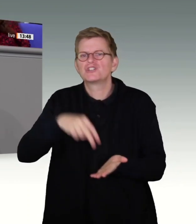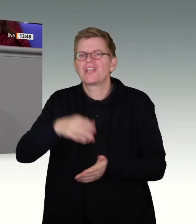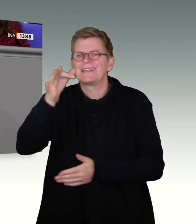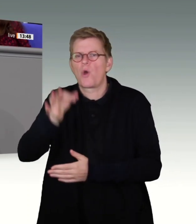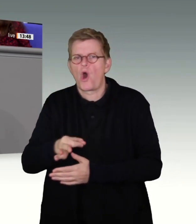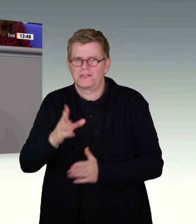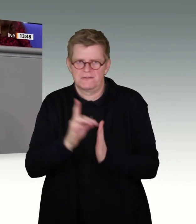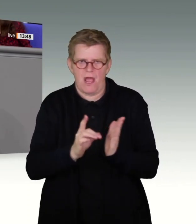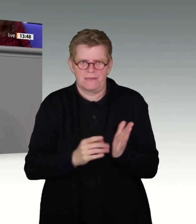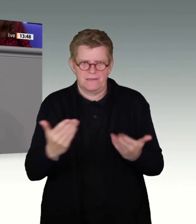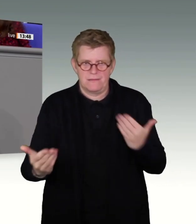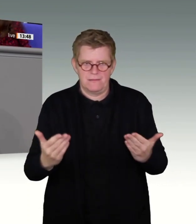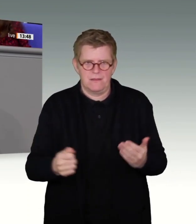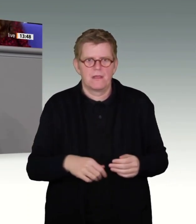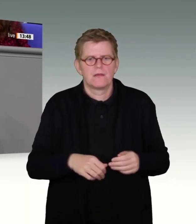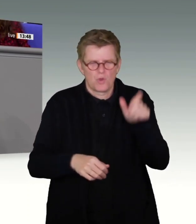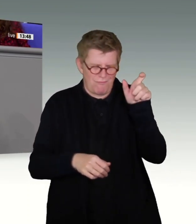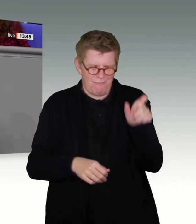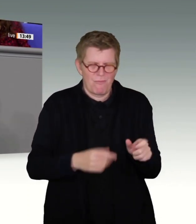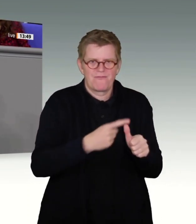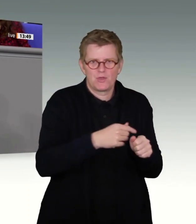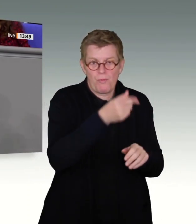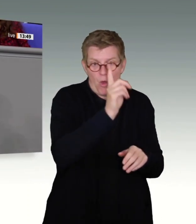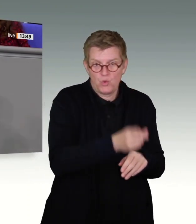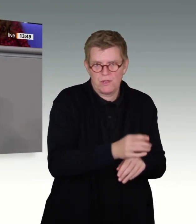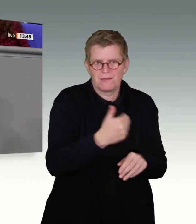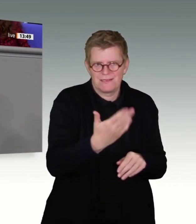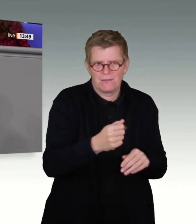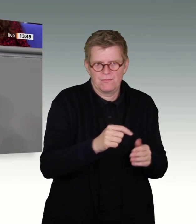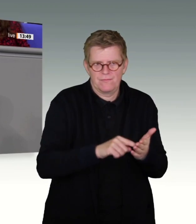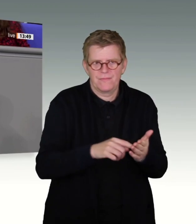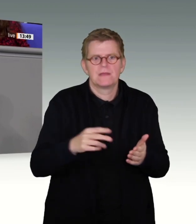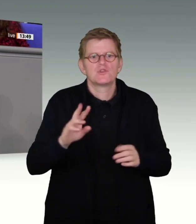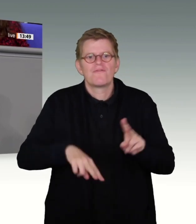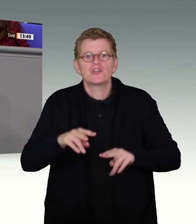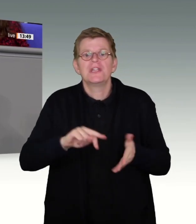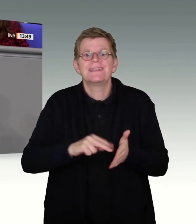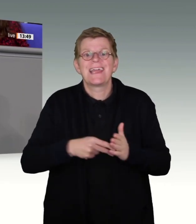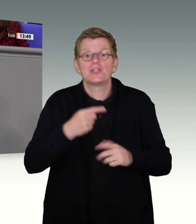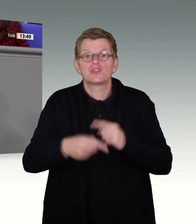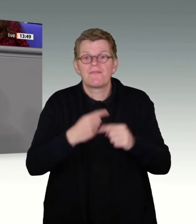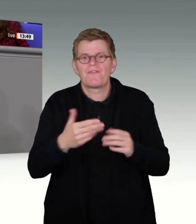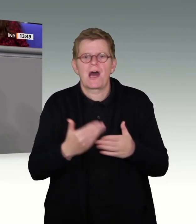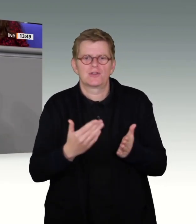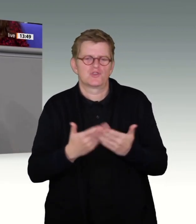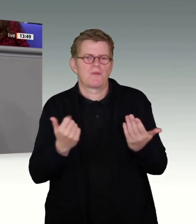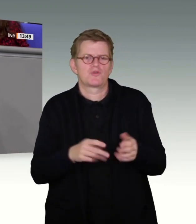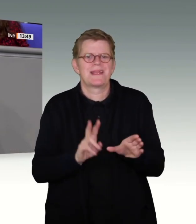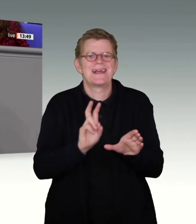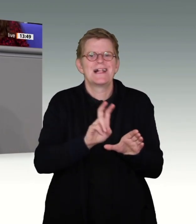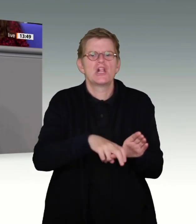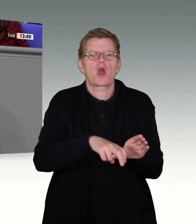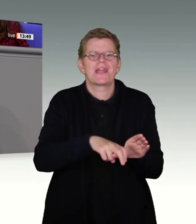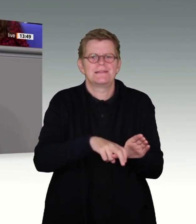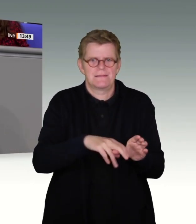Randnummer 100 gibt uns hier den Hinweis auf. Verschiedene technische Verfahren haben wir sogar vorab, ob es die Login-Falle ist, ob es ein aktuell